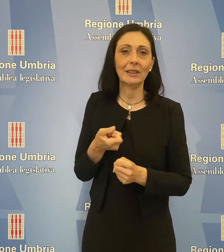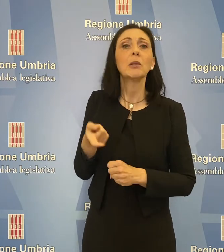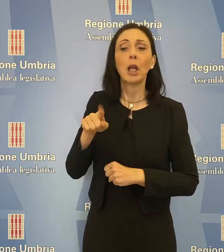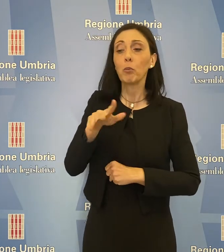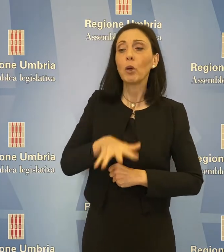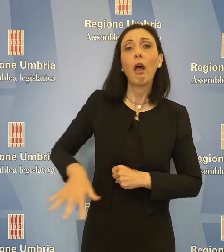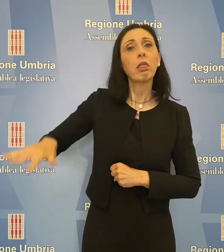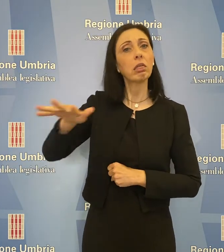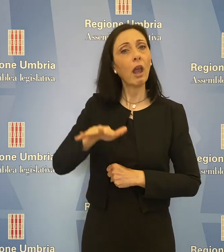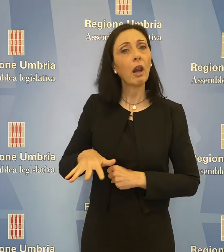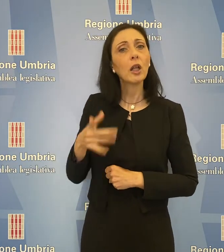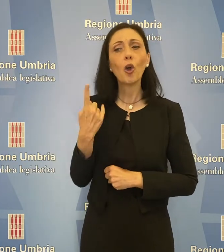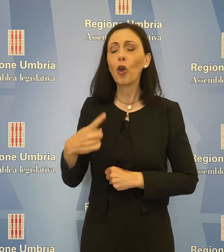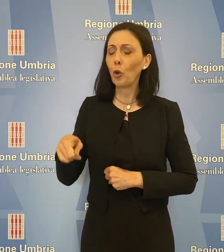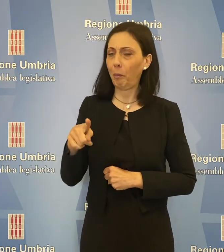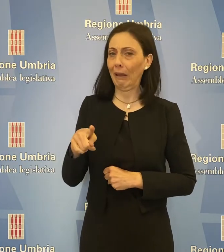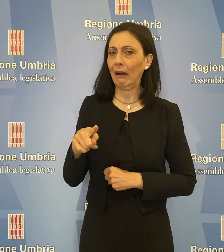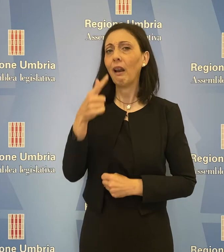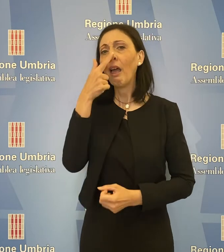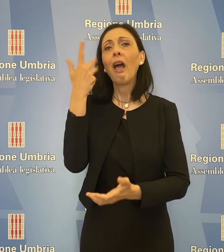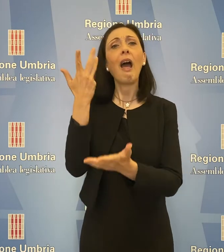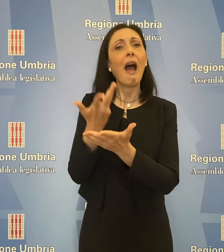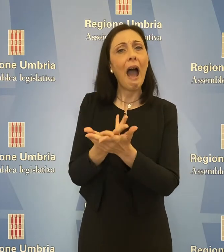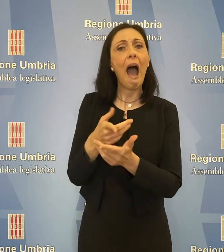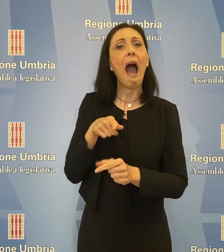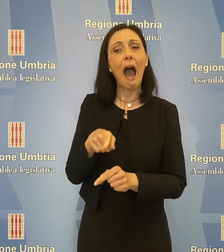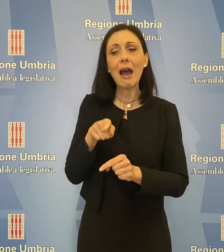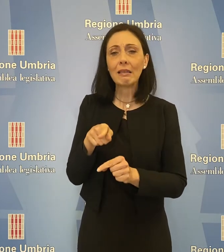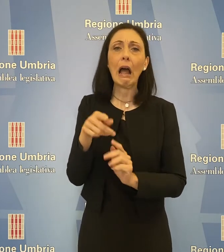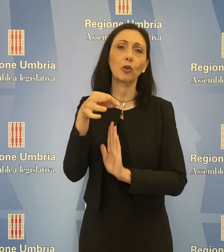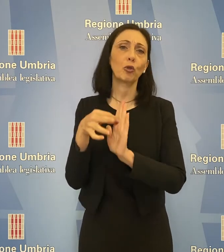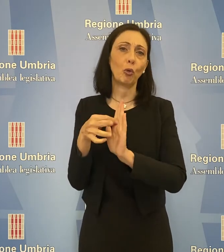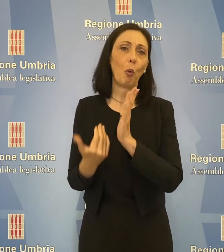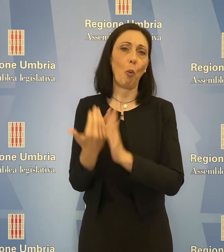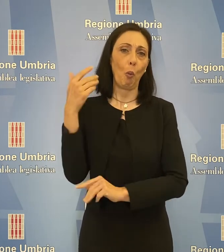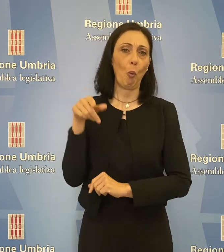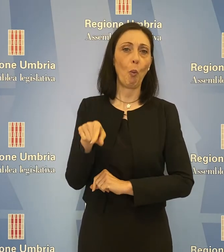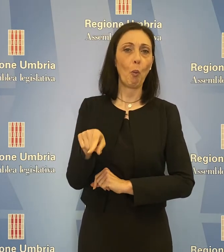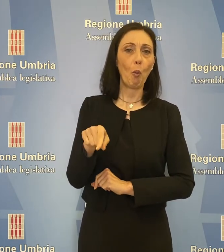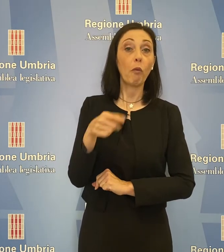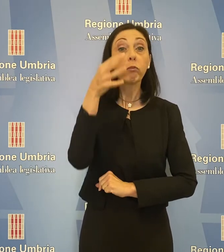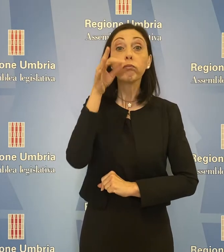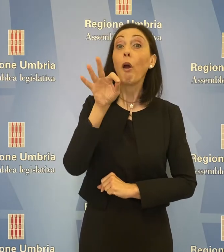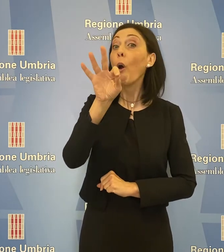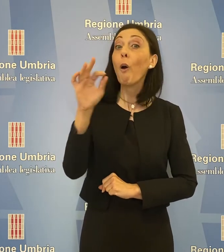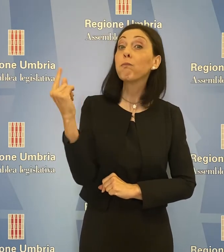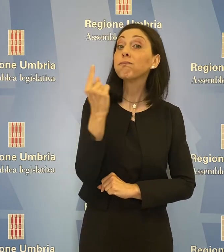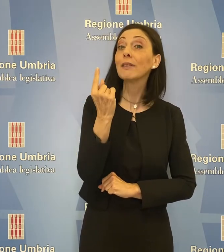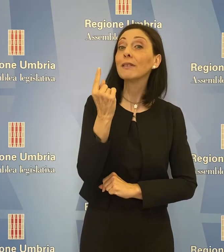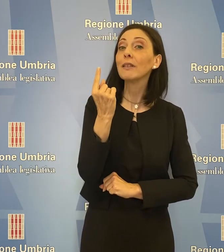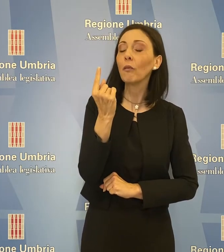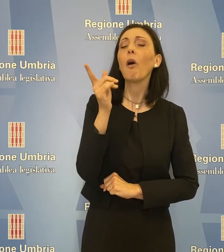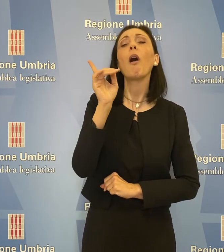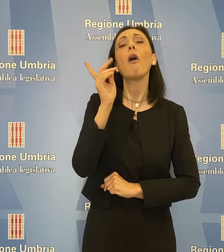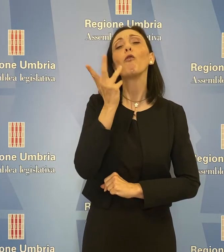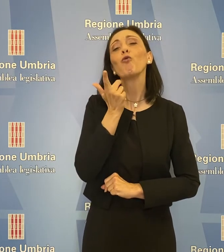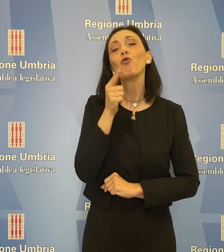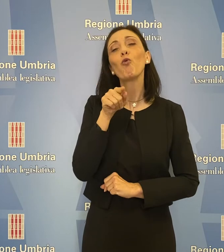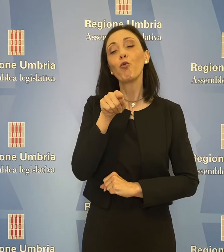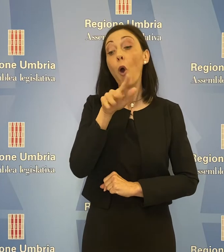i territori per la predisposizione di eventuali nuove linee. L'obiettivo principale è quello di riuscire a garantire adeguati spazi agli